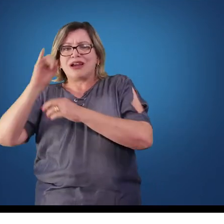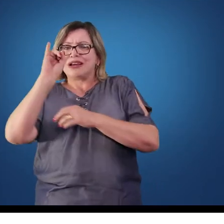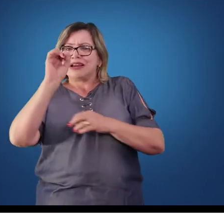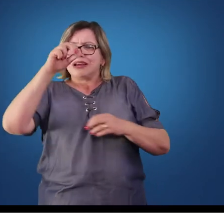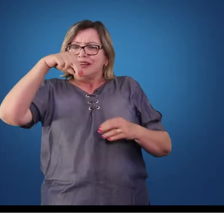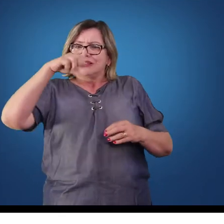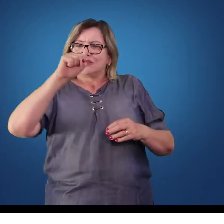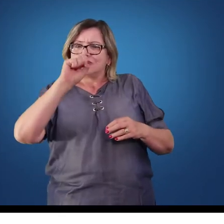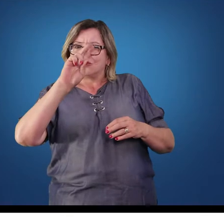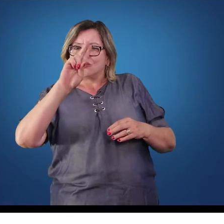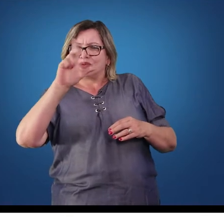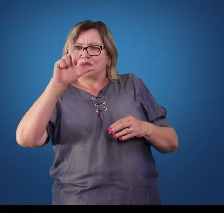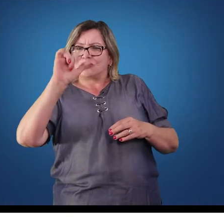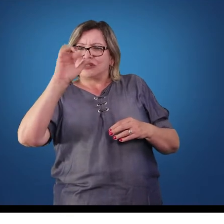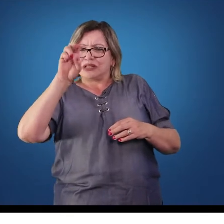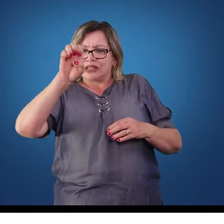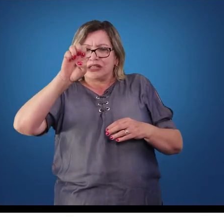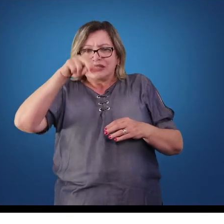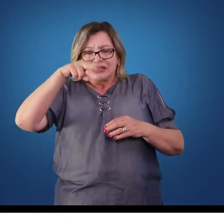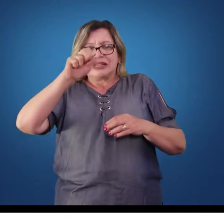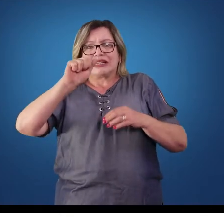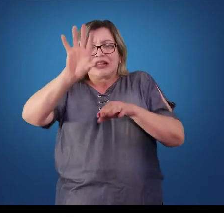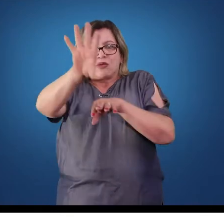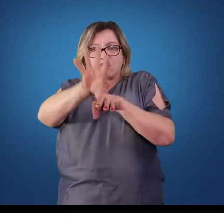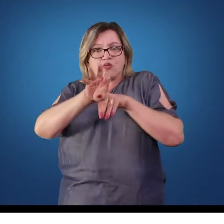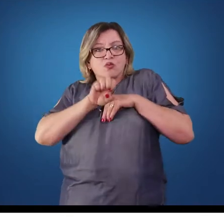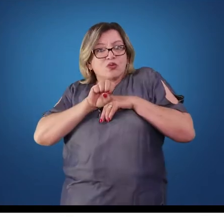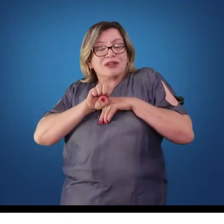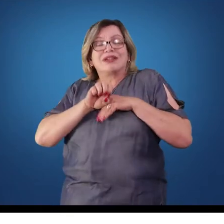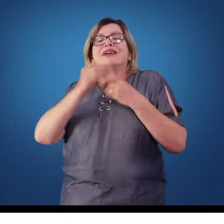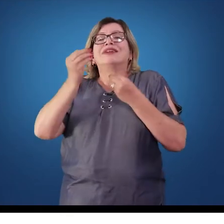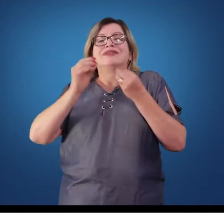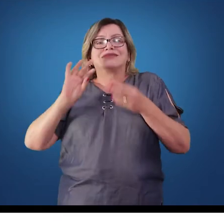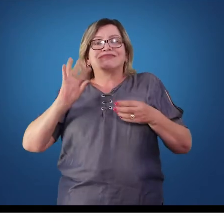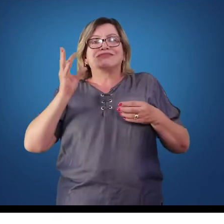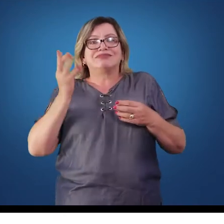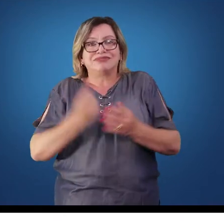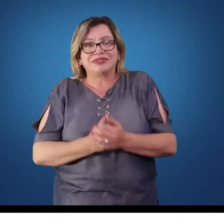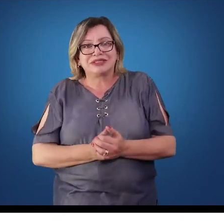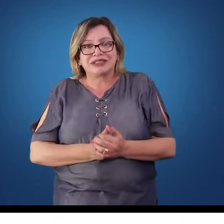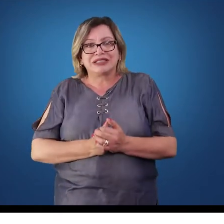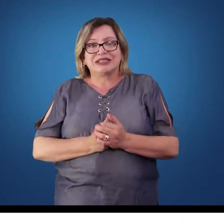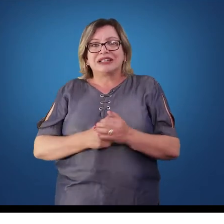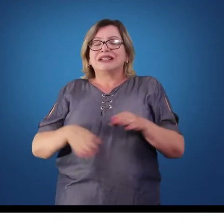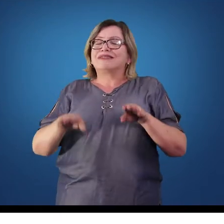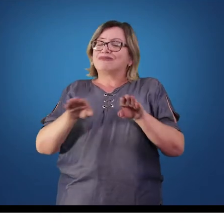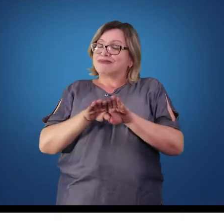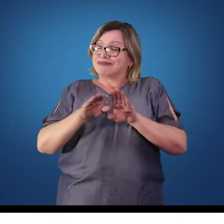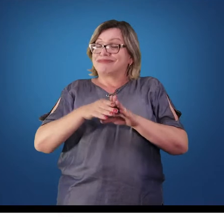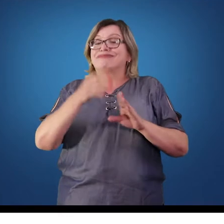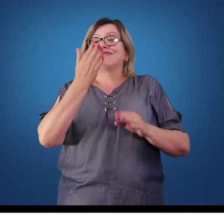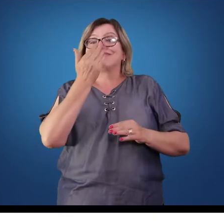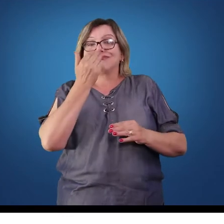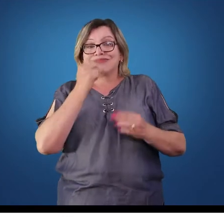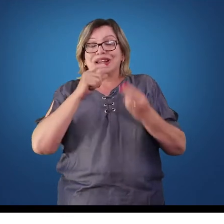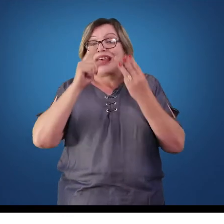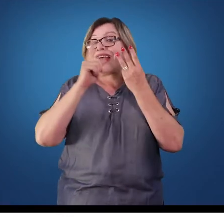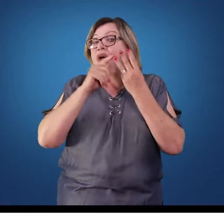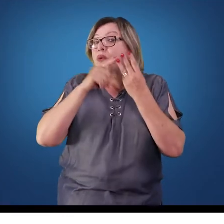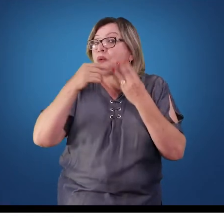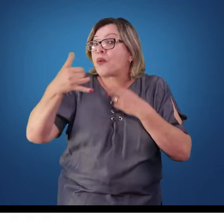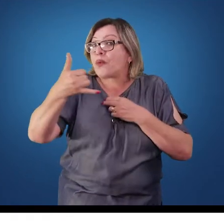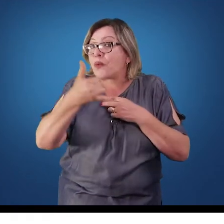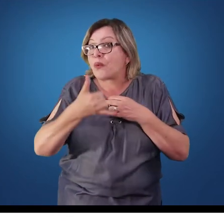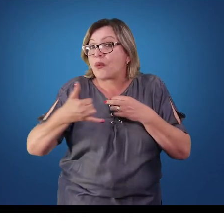desse carboidrato. Uma parte substancial dos nossos alimentos são compostos por gordura. Essas gorduras